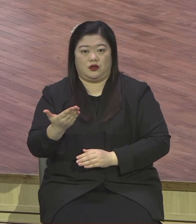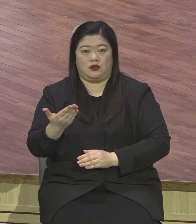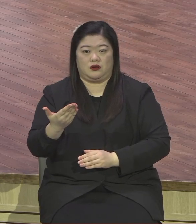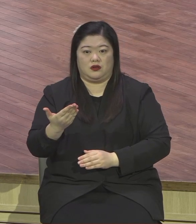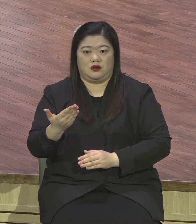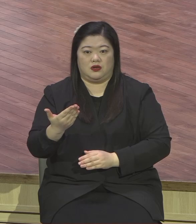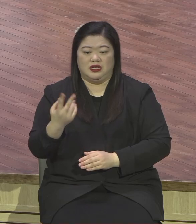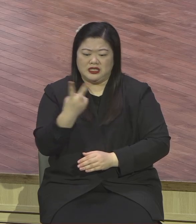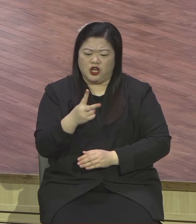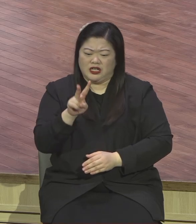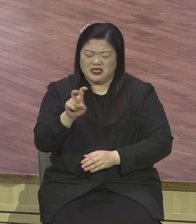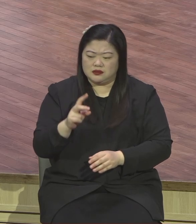2020년